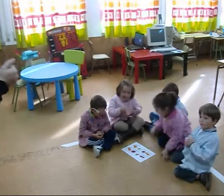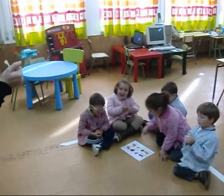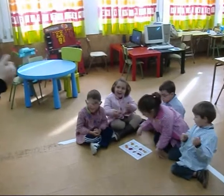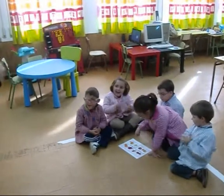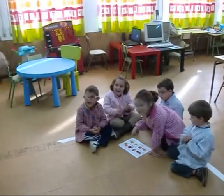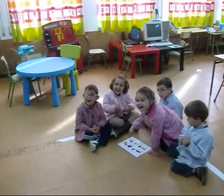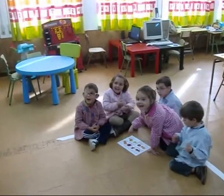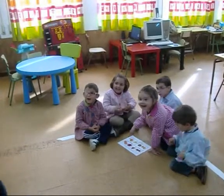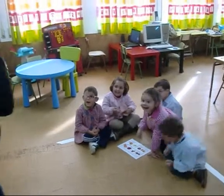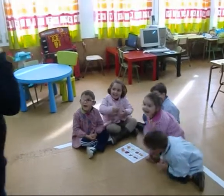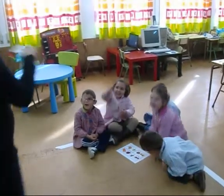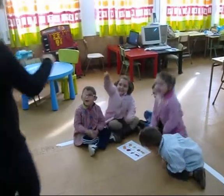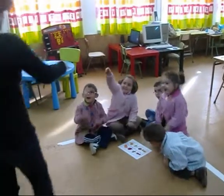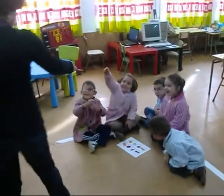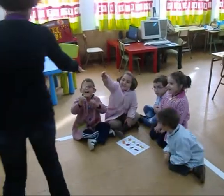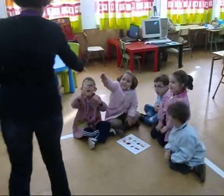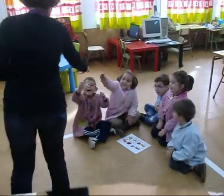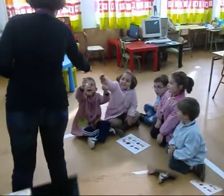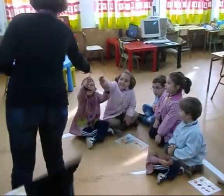Naranja Naranja Ava Aquí